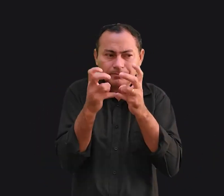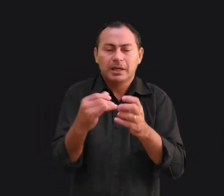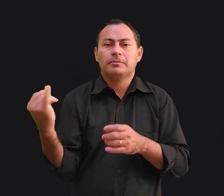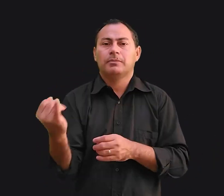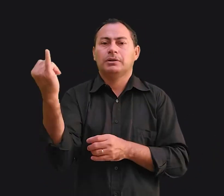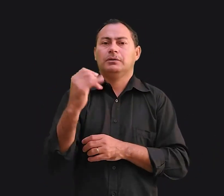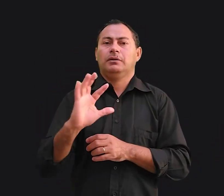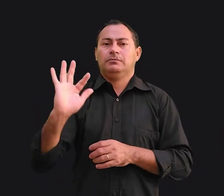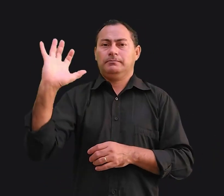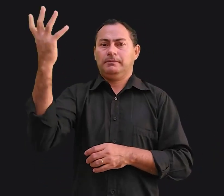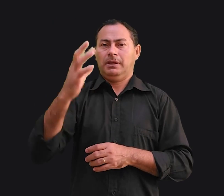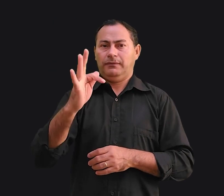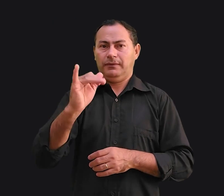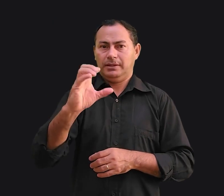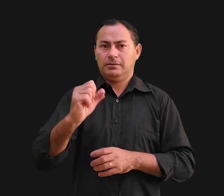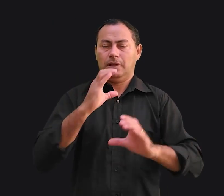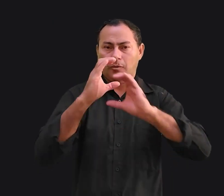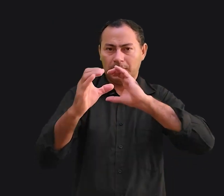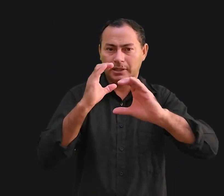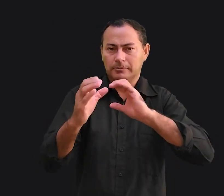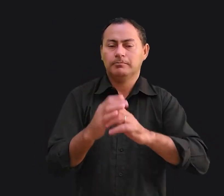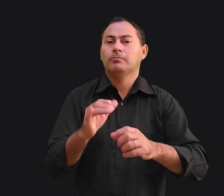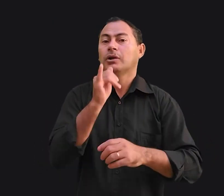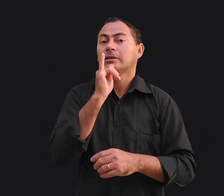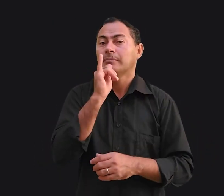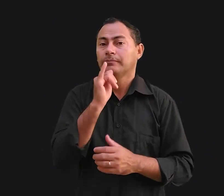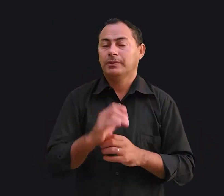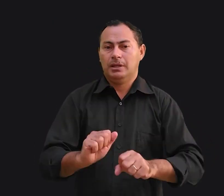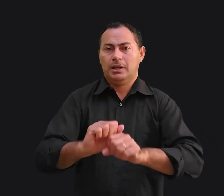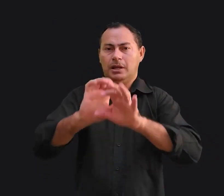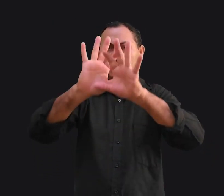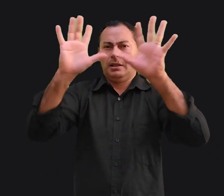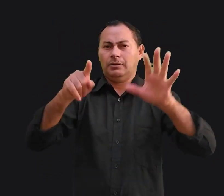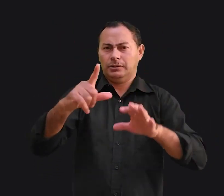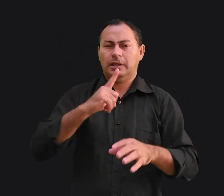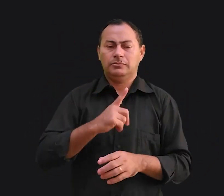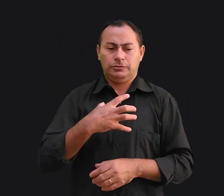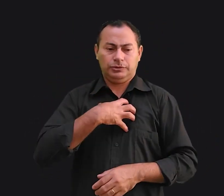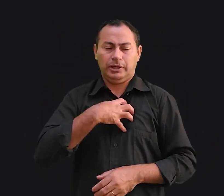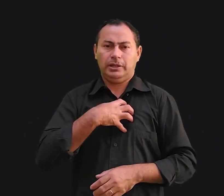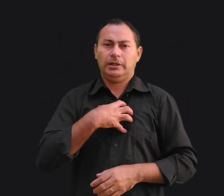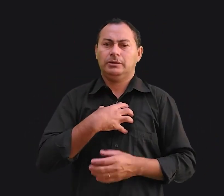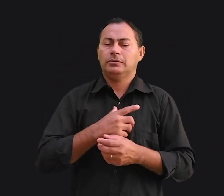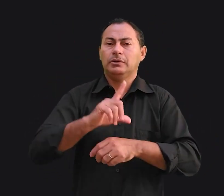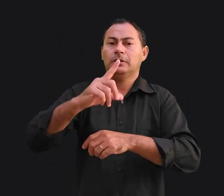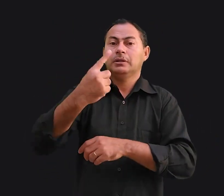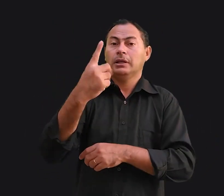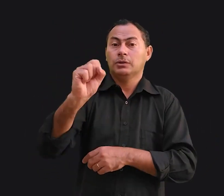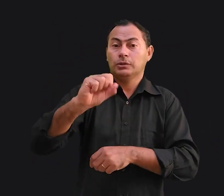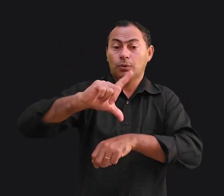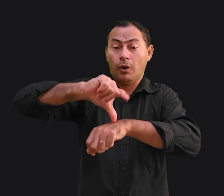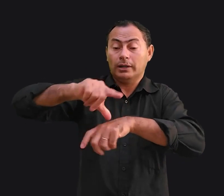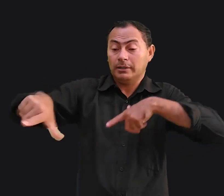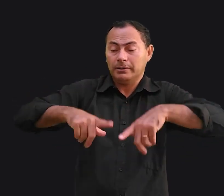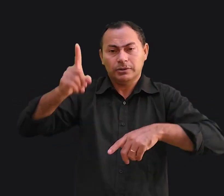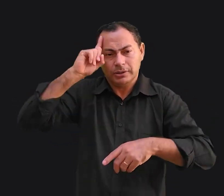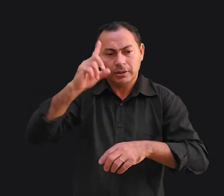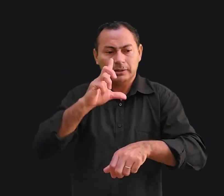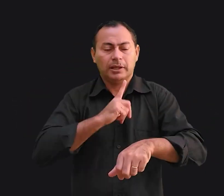a importância dos fatores físicos na comunicação. Por exemplo, é claro que vocês têm um ritmo de 18 horas de trabalho todo dia e reservam a